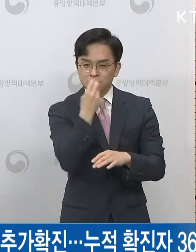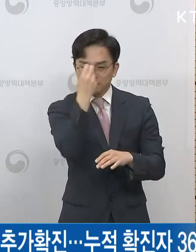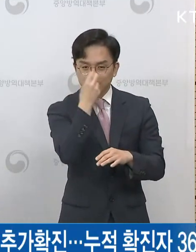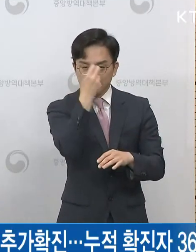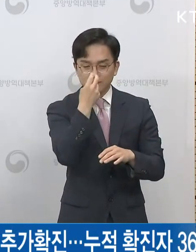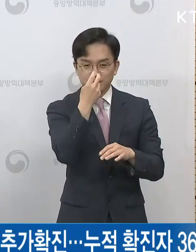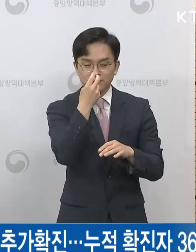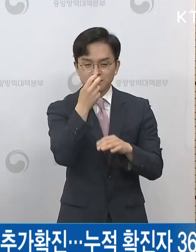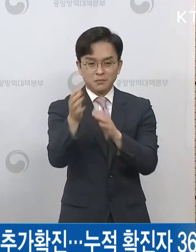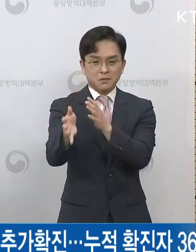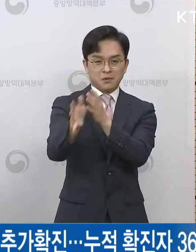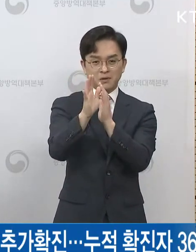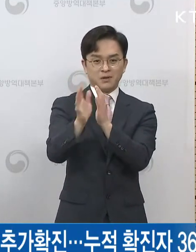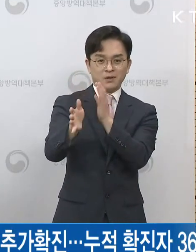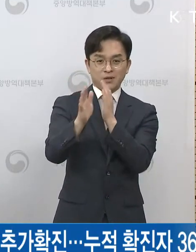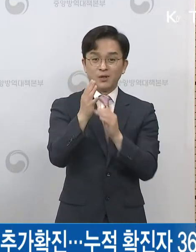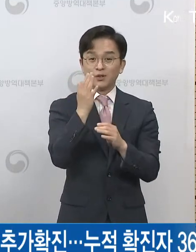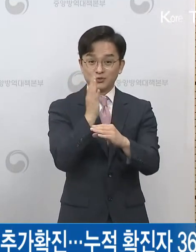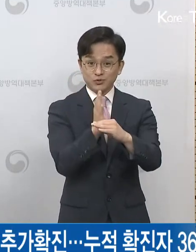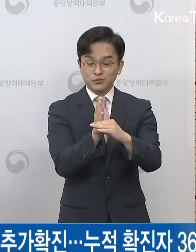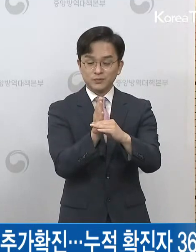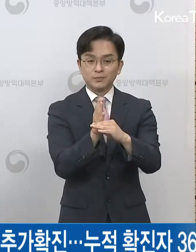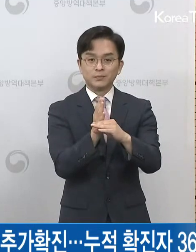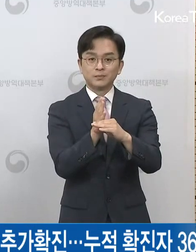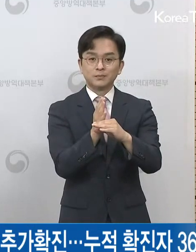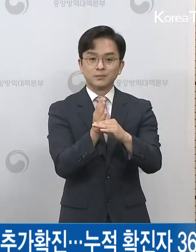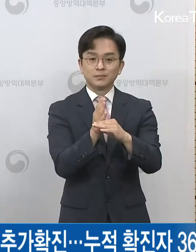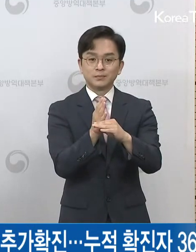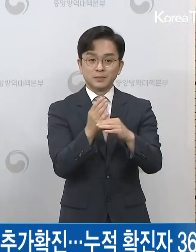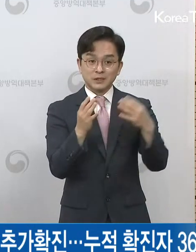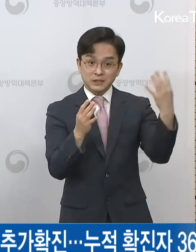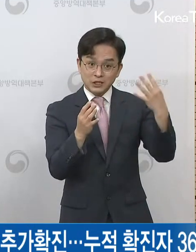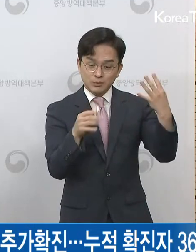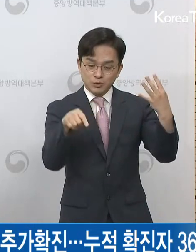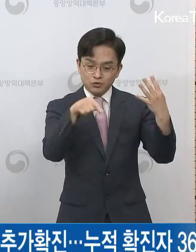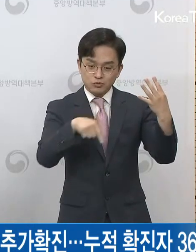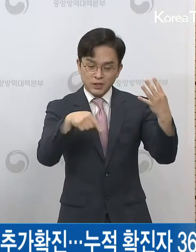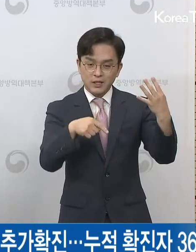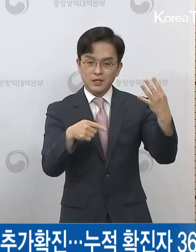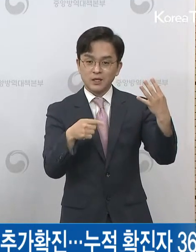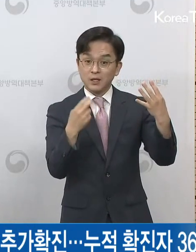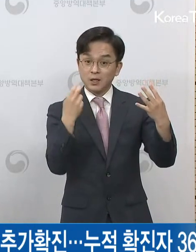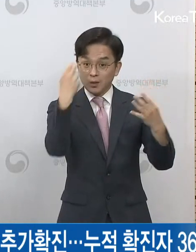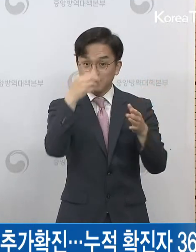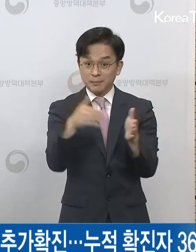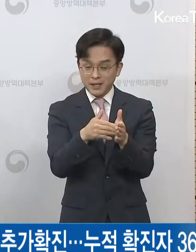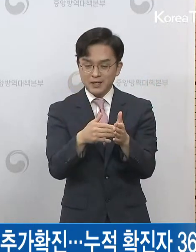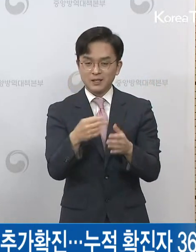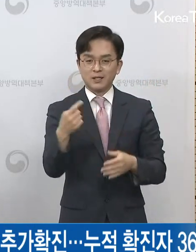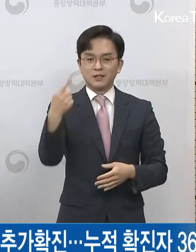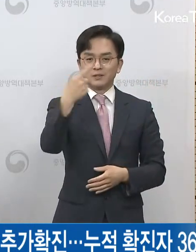검사가 진행 중에 있으며 현재는 1,900여 명 정도의 검사가 진행된 상태입니다.